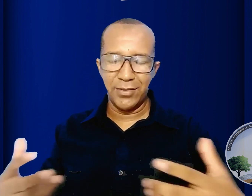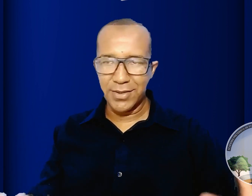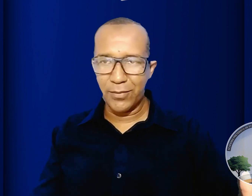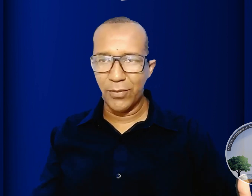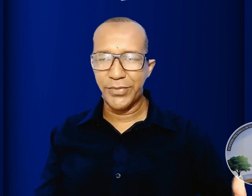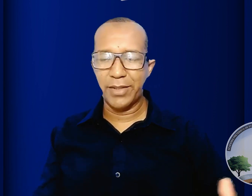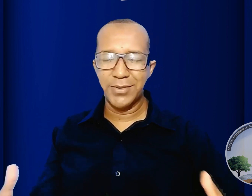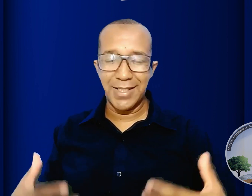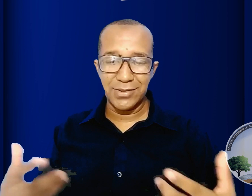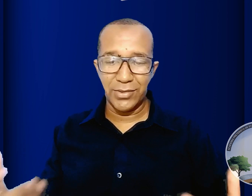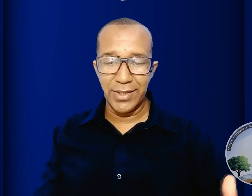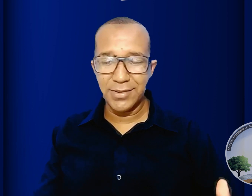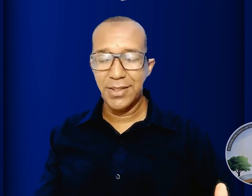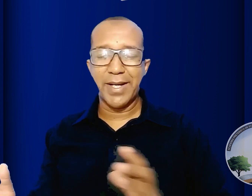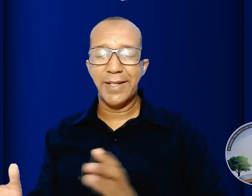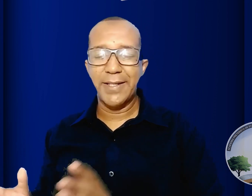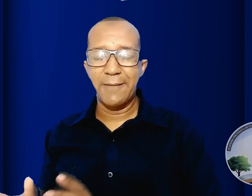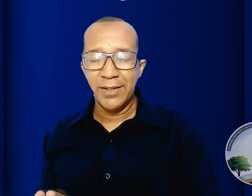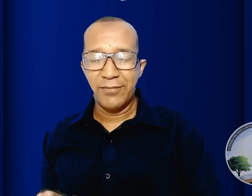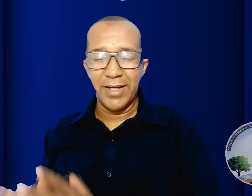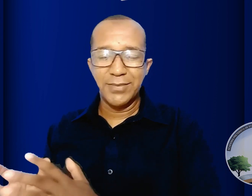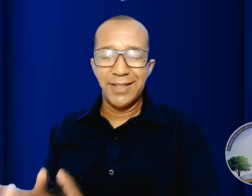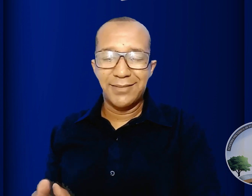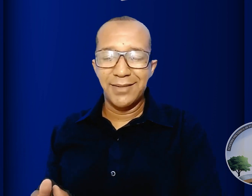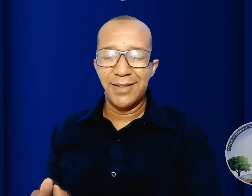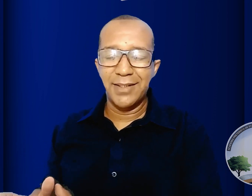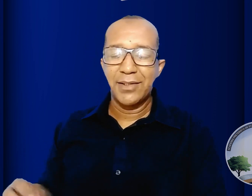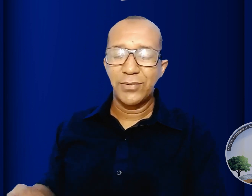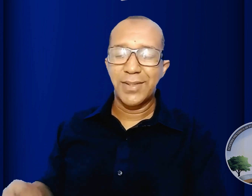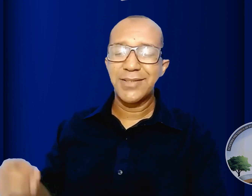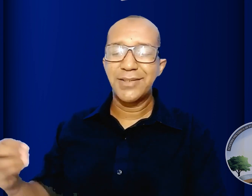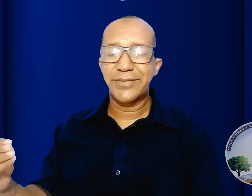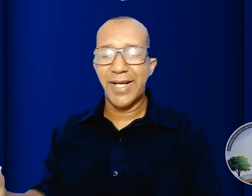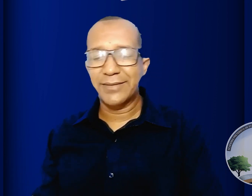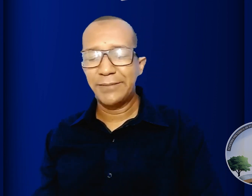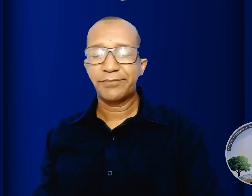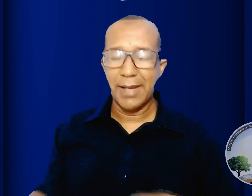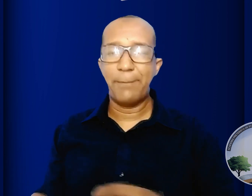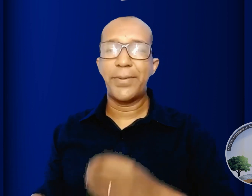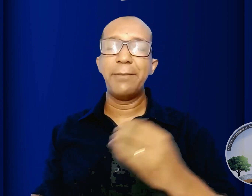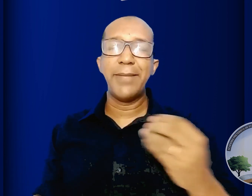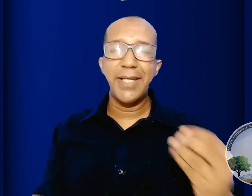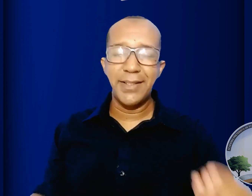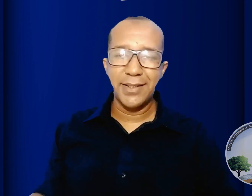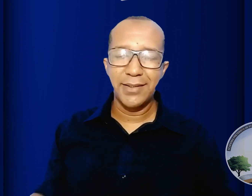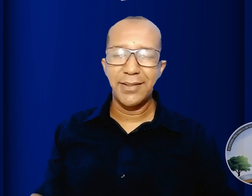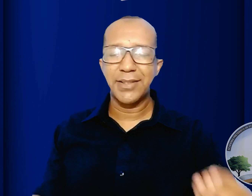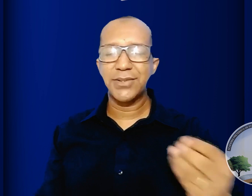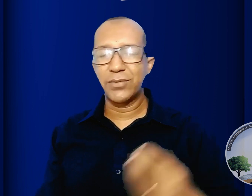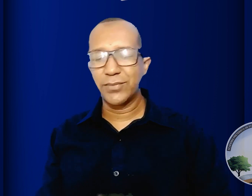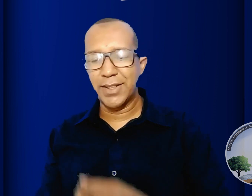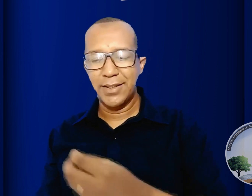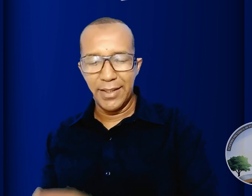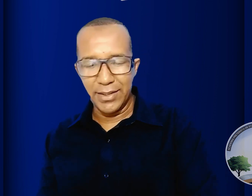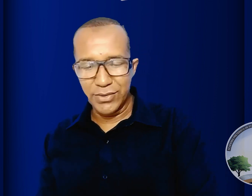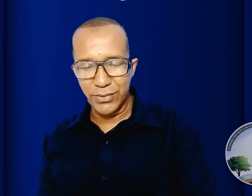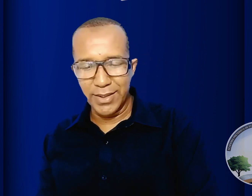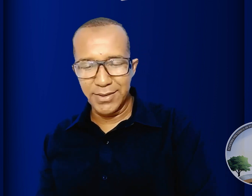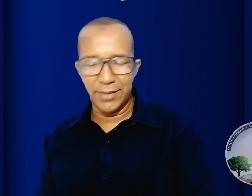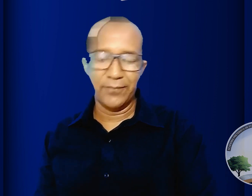nós encontramos razões para que venhamos a entender do que se trata a primeira e a segunda ressurreição